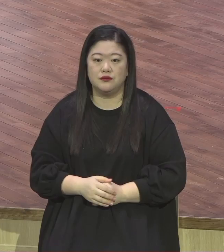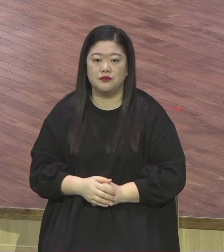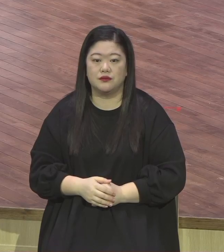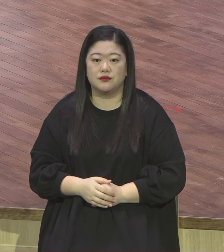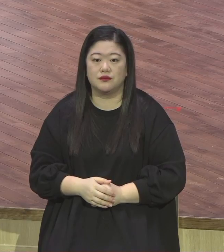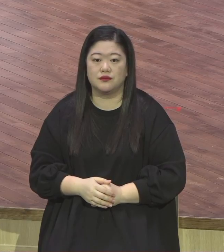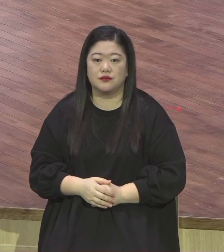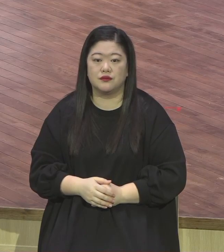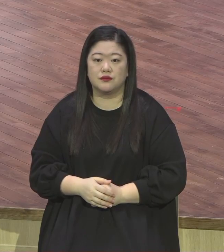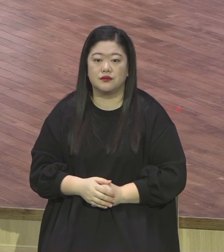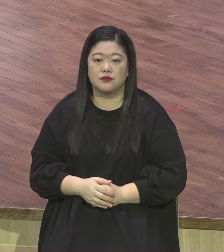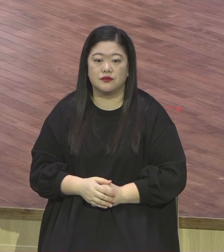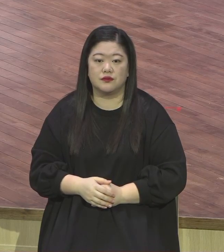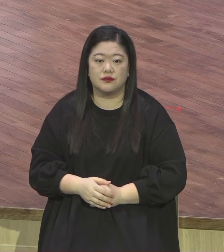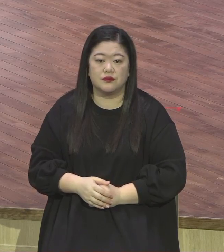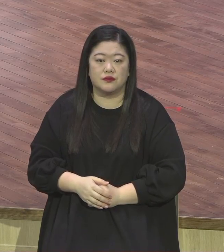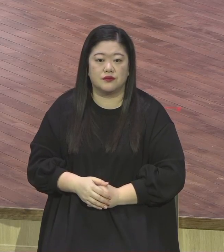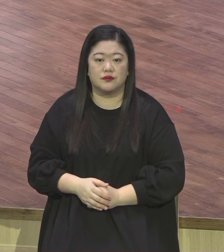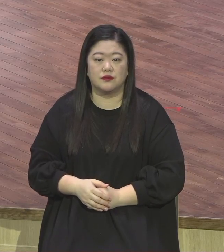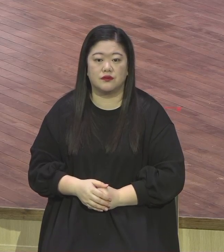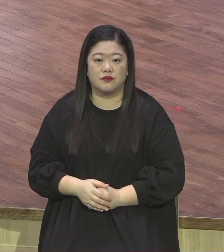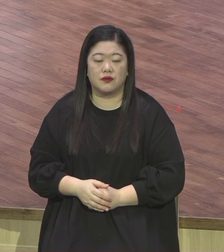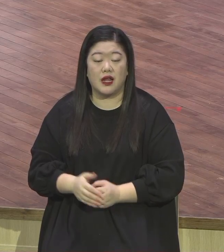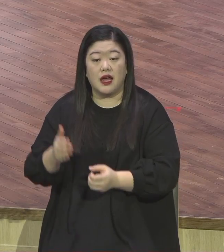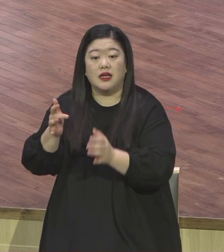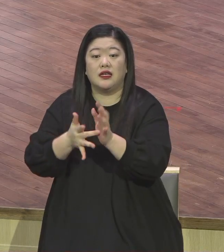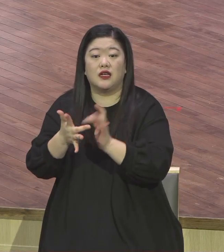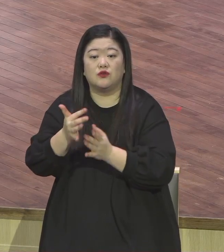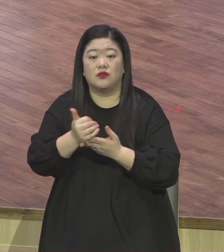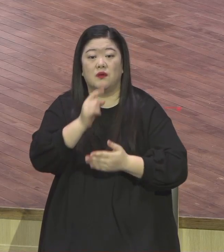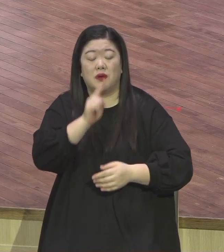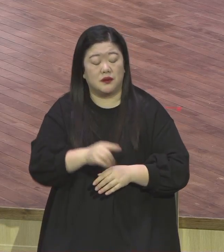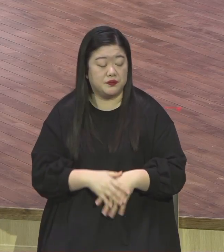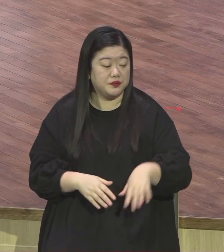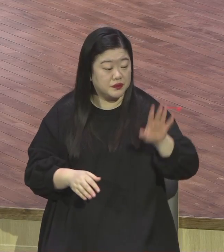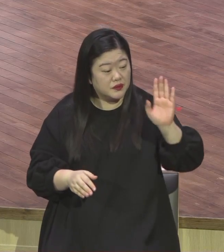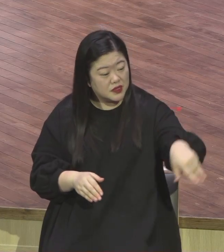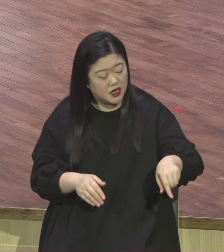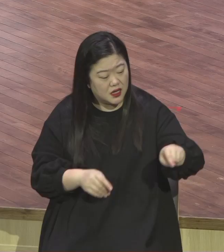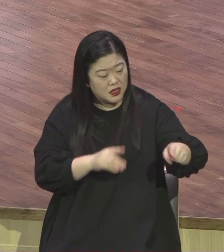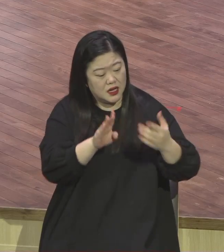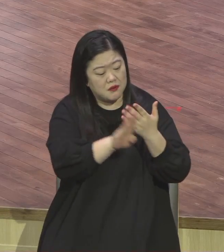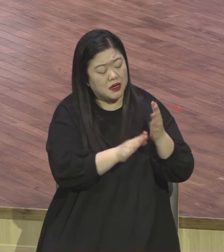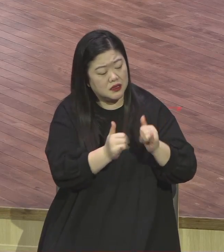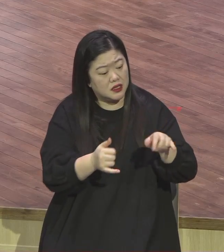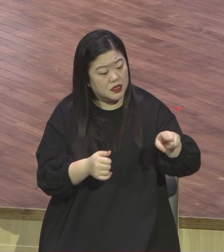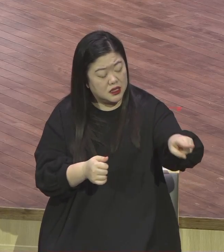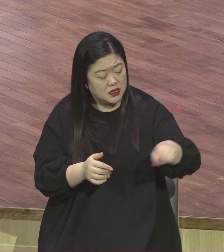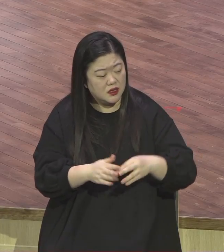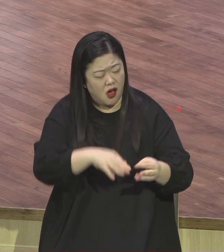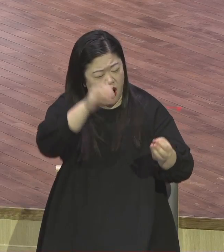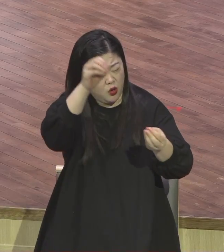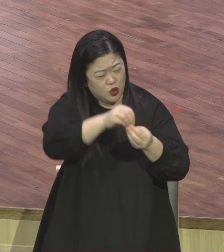너희의 너희는 어찌하여 너희의 전통으로 하나님의 개명을 범하느냐